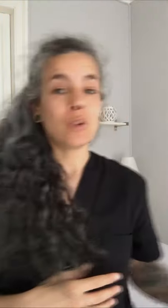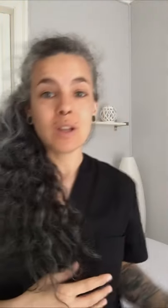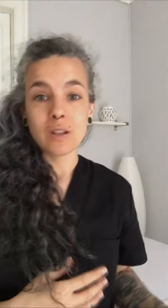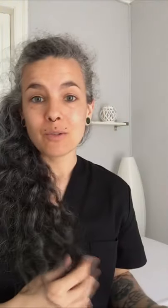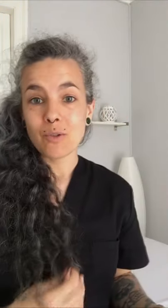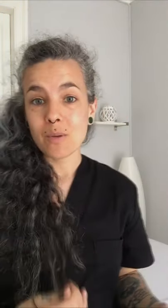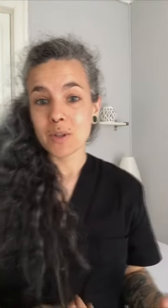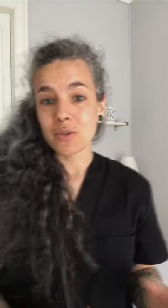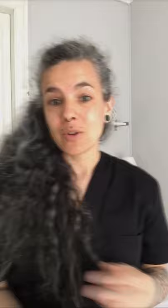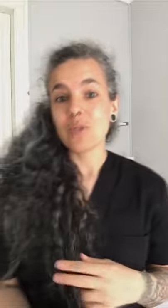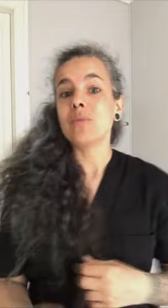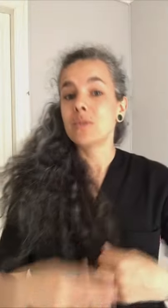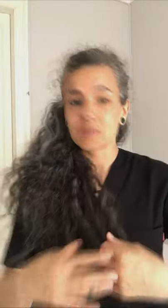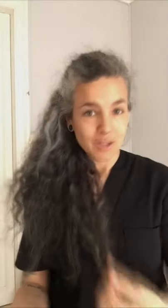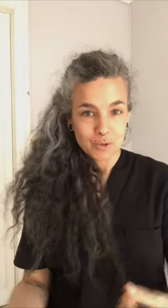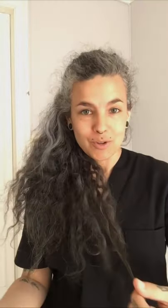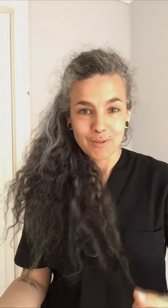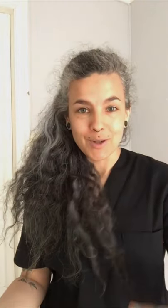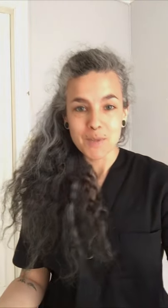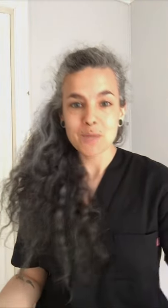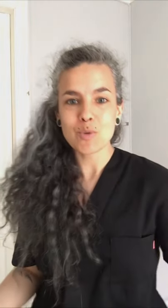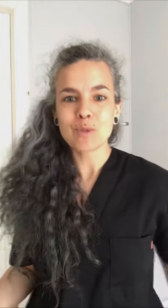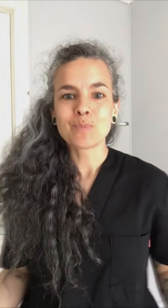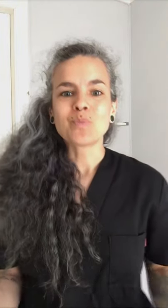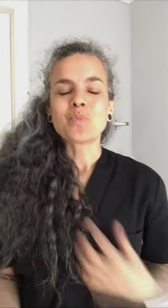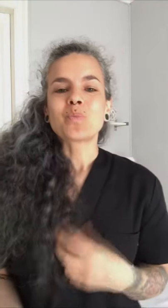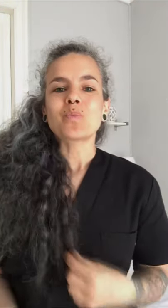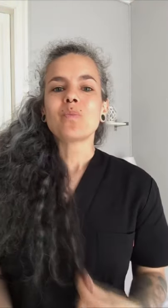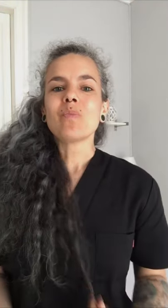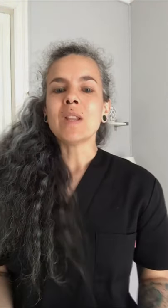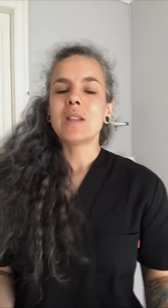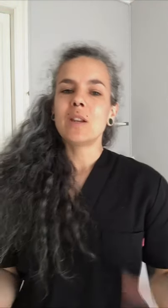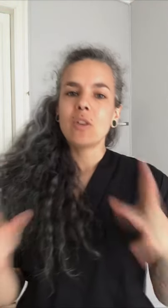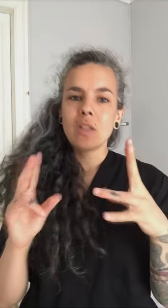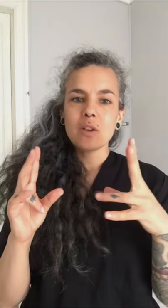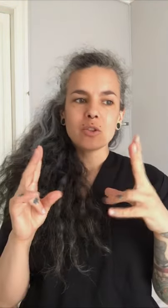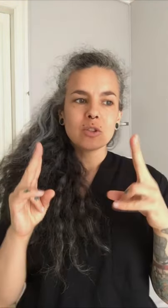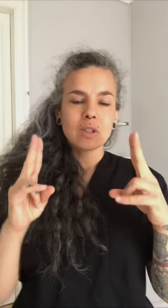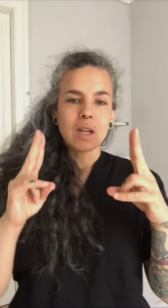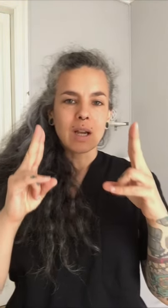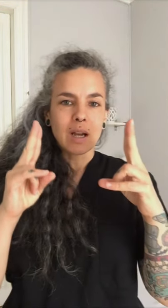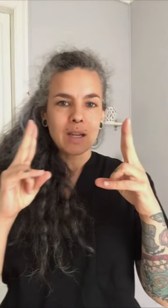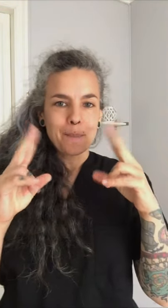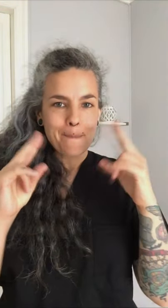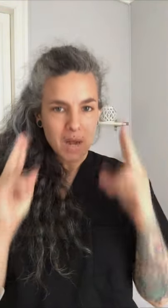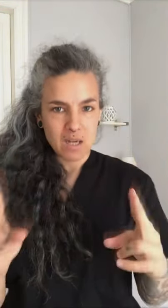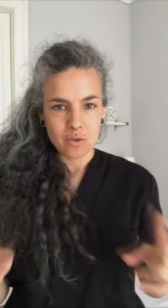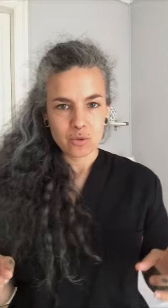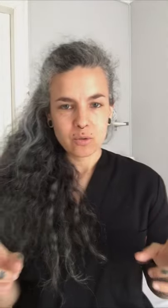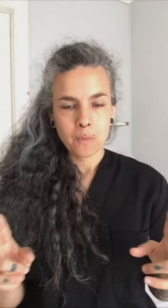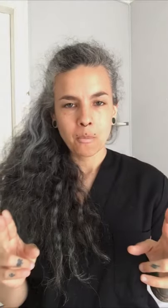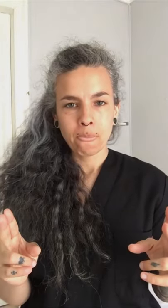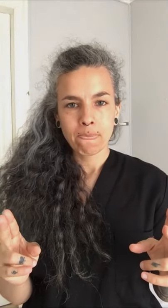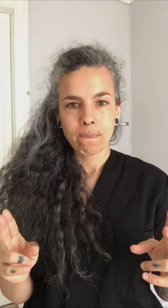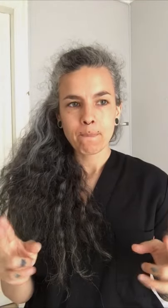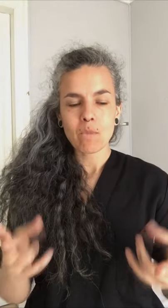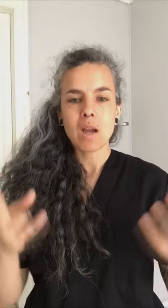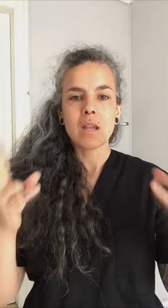lo habéis oído, lo estáis oyendo ahora mismo. Los terigoideos hay varios. Hay